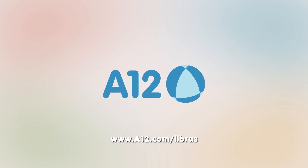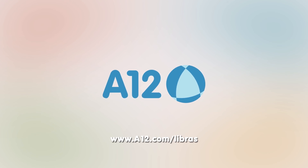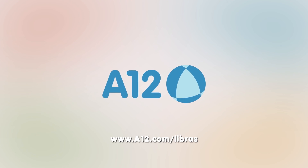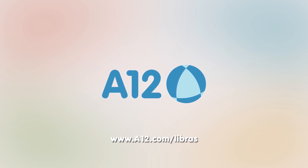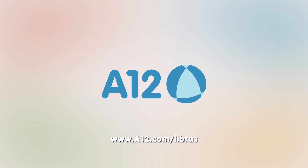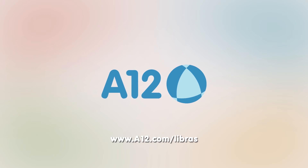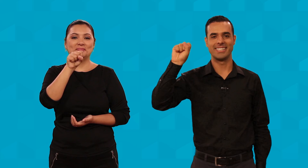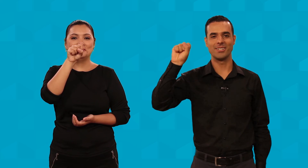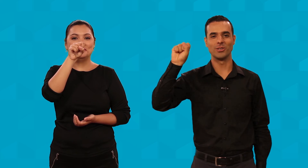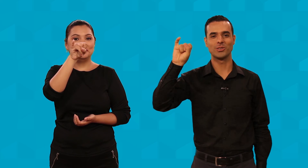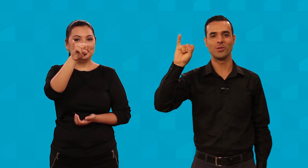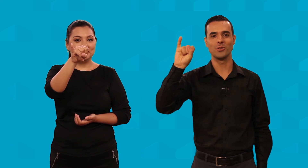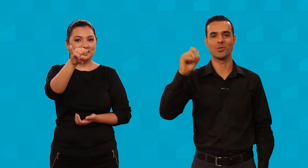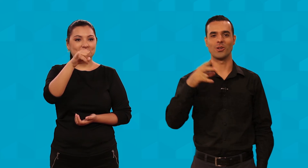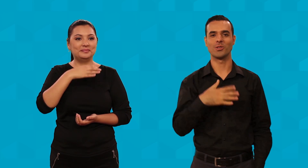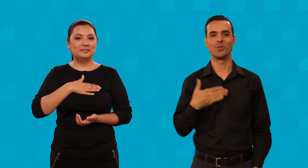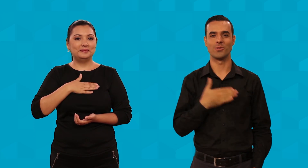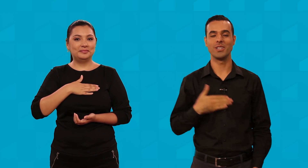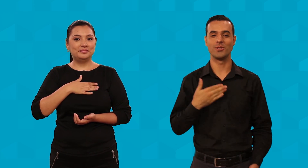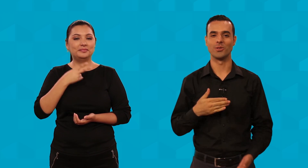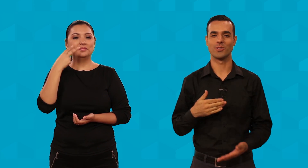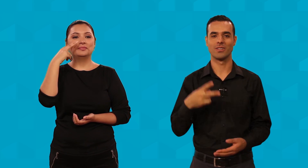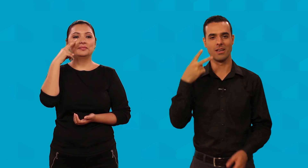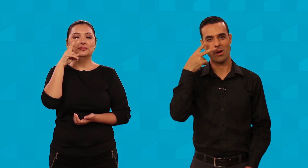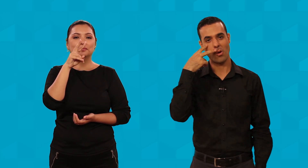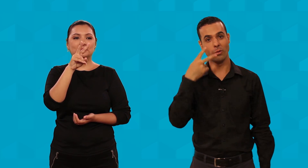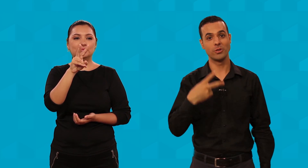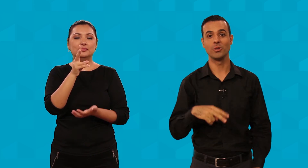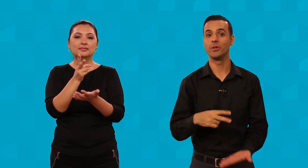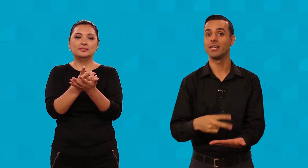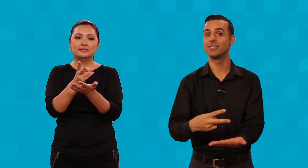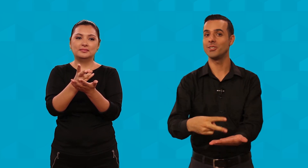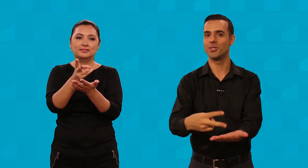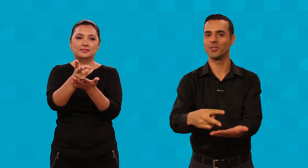Se gostou dos nossos vídeos, continue assistindo.